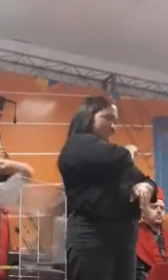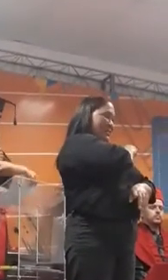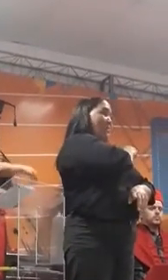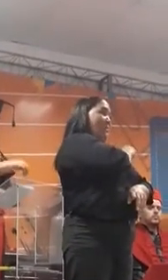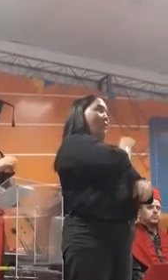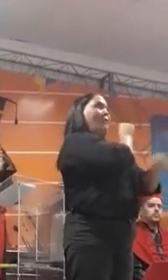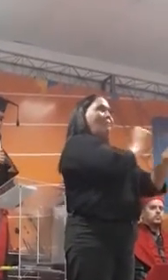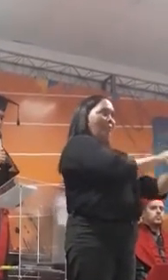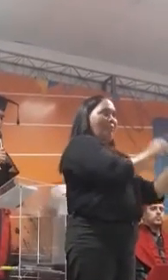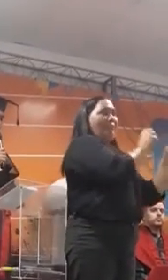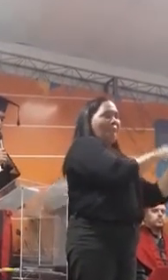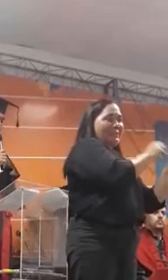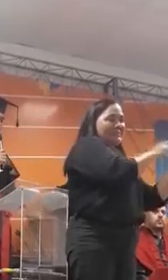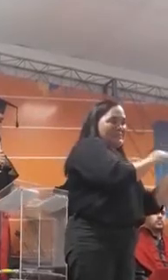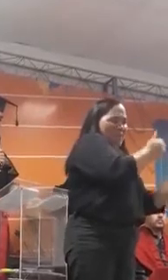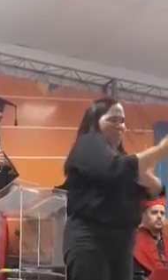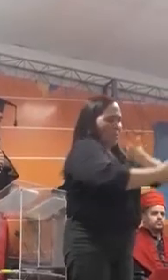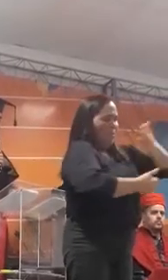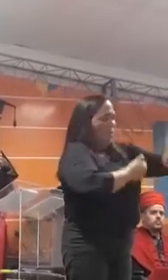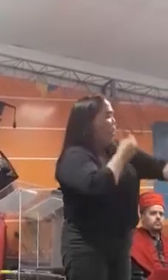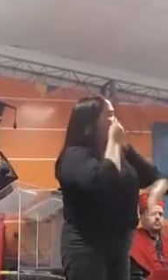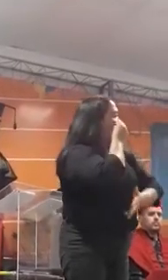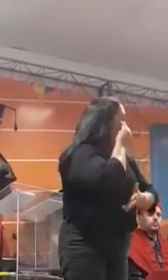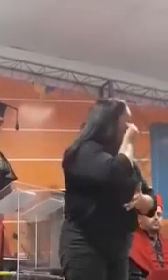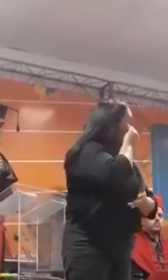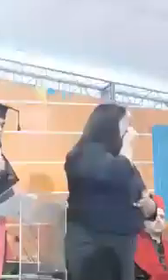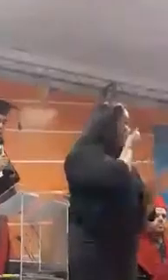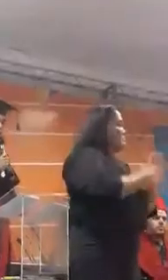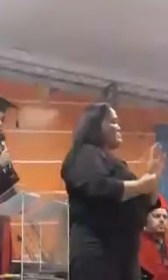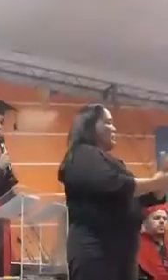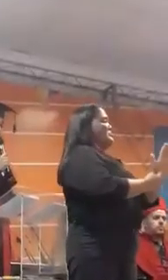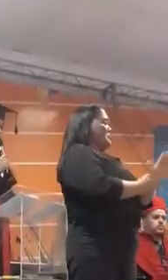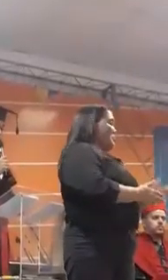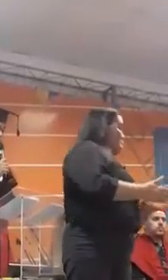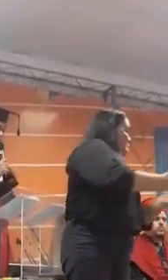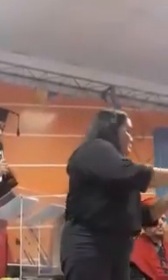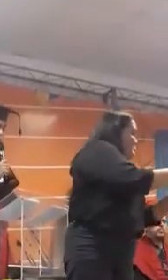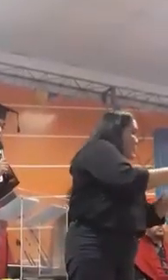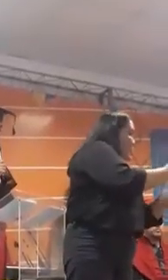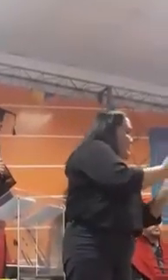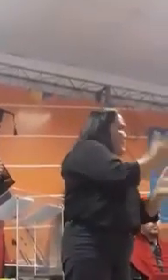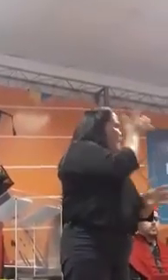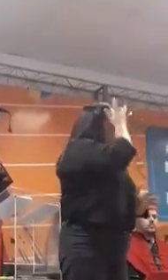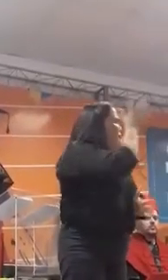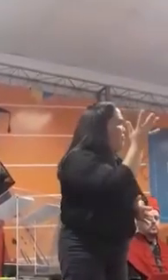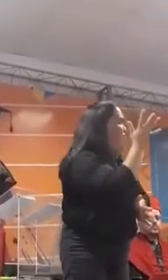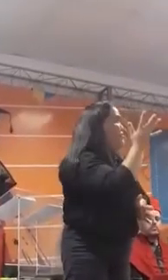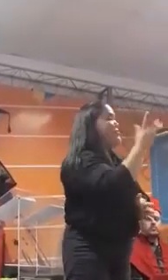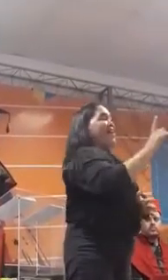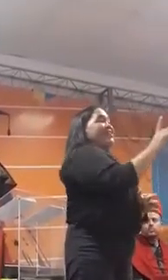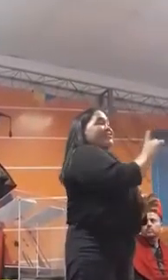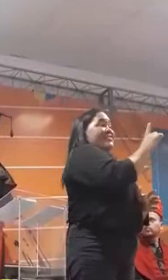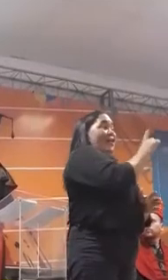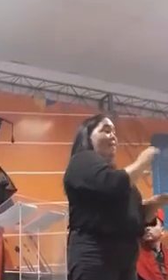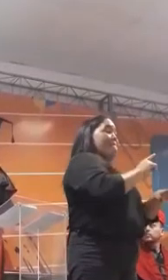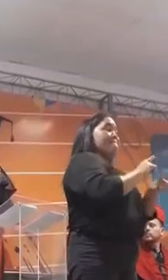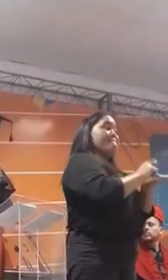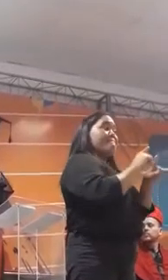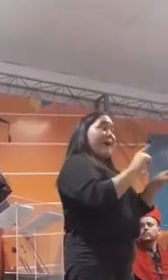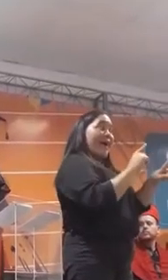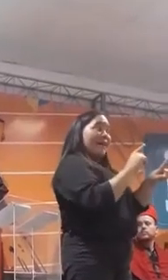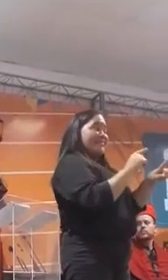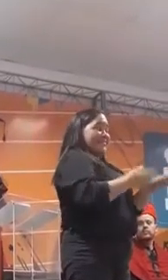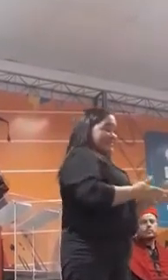trocando experiência e nos mostrando o melhor caminho a seguir, que não é o mais fácil, mas é o caminho dos estudos,